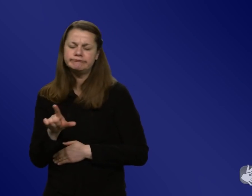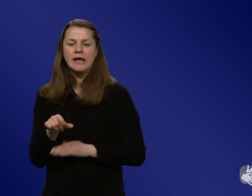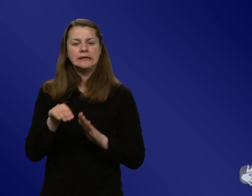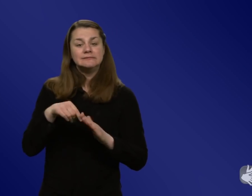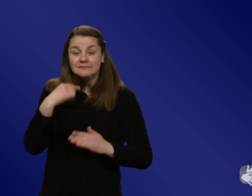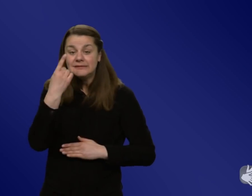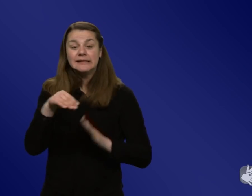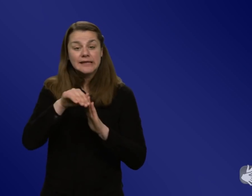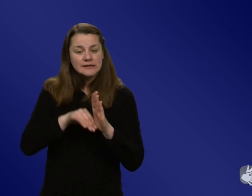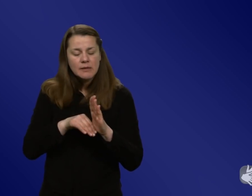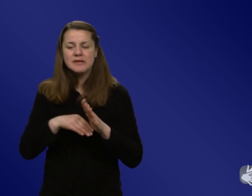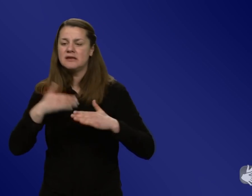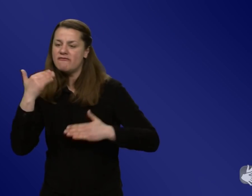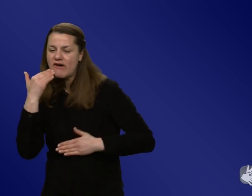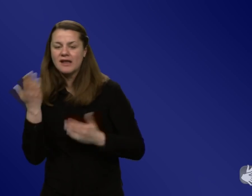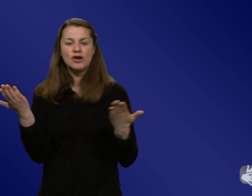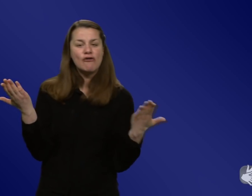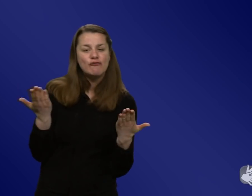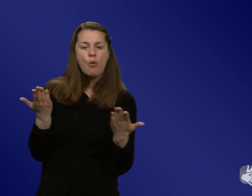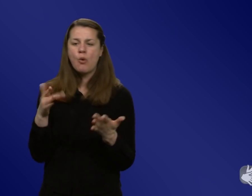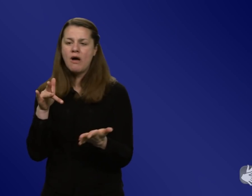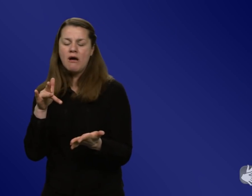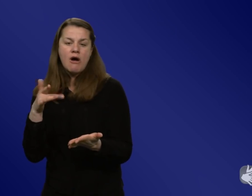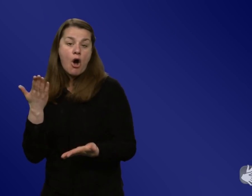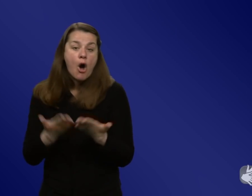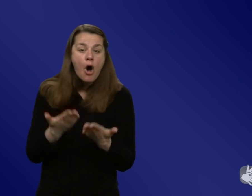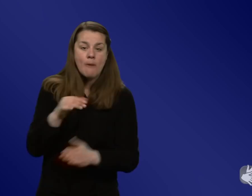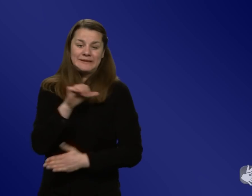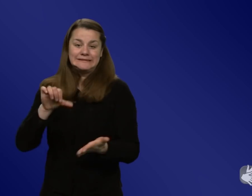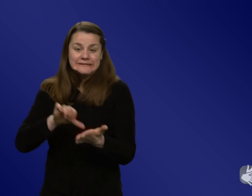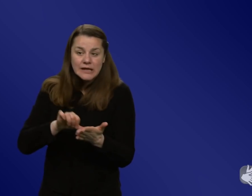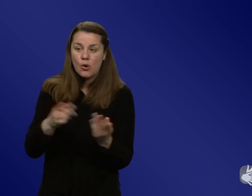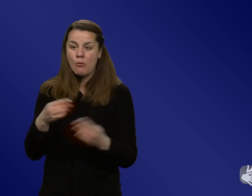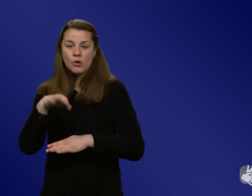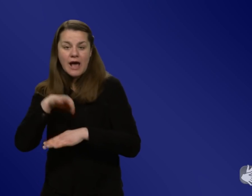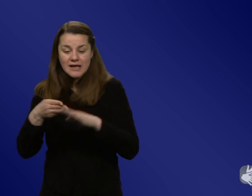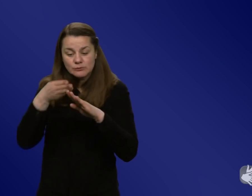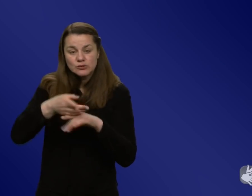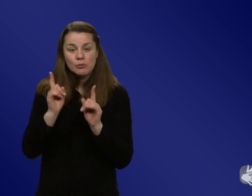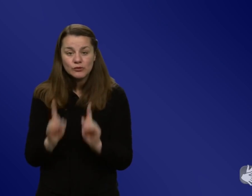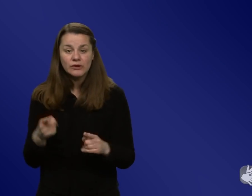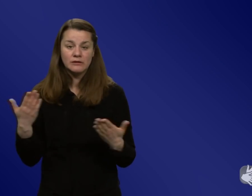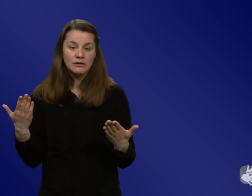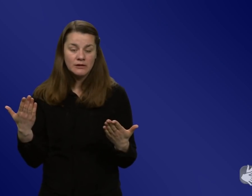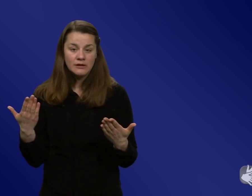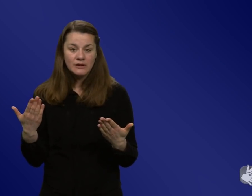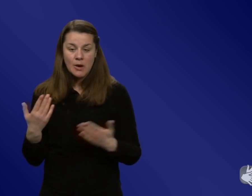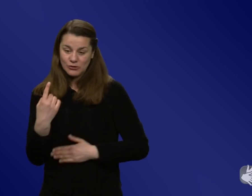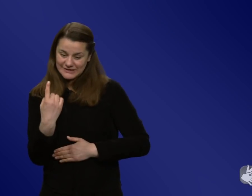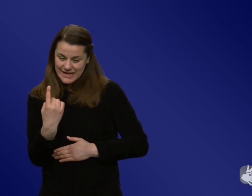Impfzentrum oder bei dieser Ärztin, dass dann die Leute, die müssen dann natürlich absagen oder verschieben, wenn sie dann nicht kennen, aber sie fühlen sich halt angesprochen und haben zu ihrem